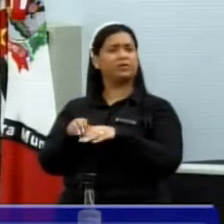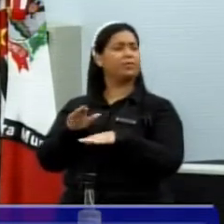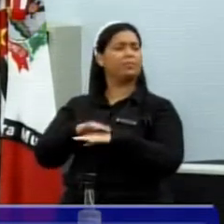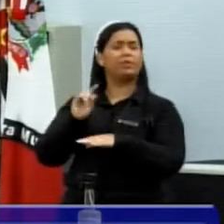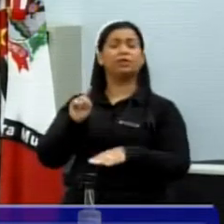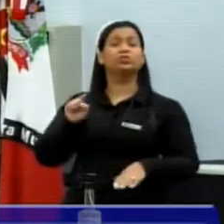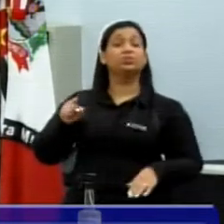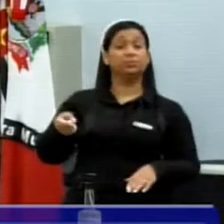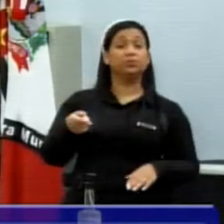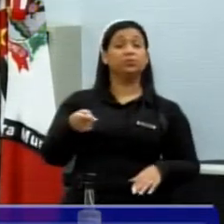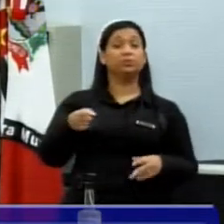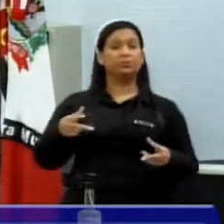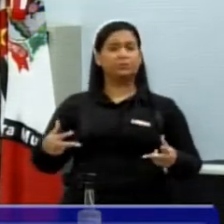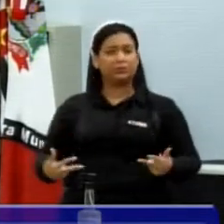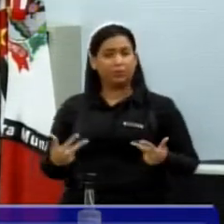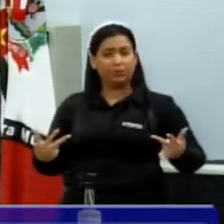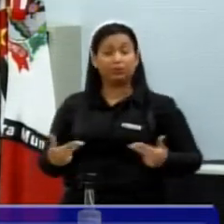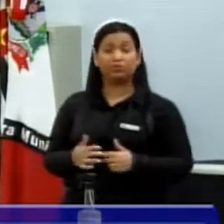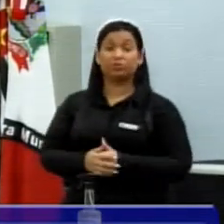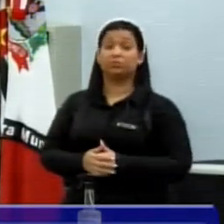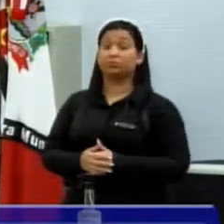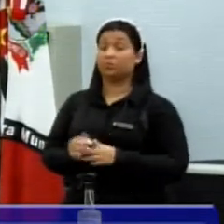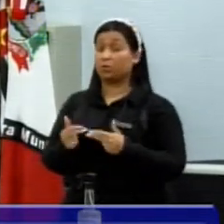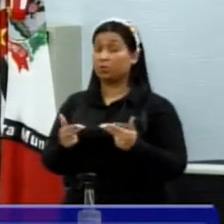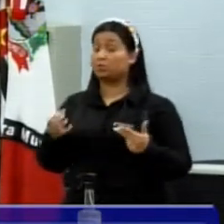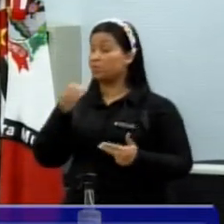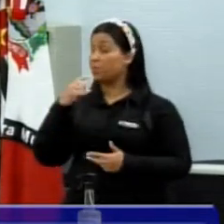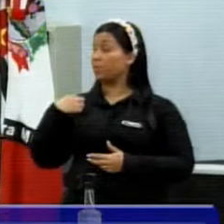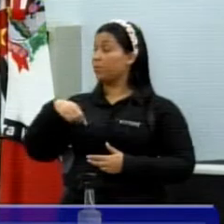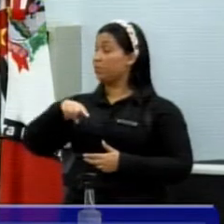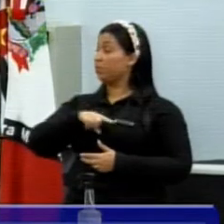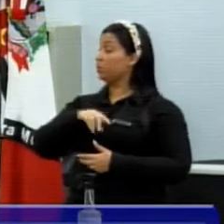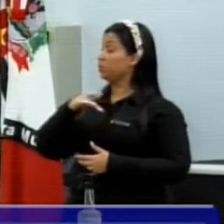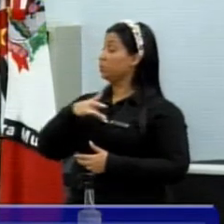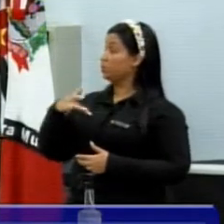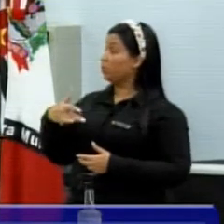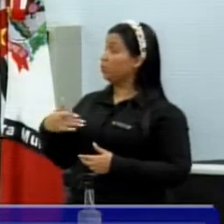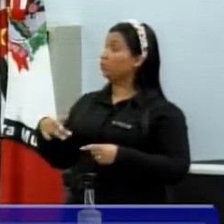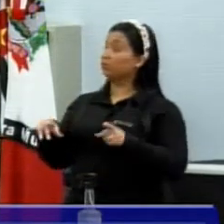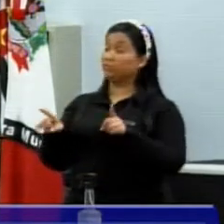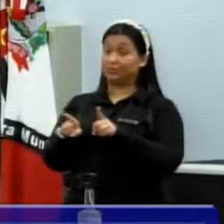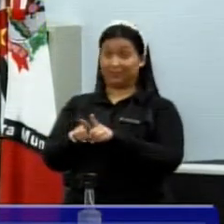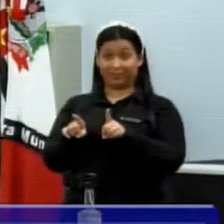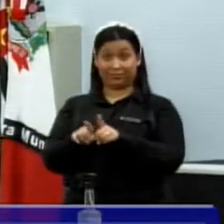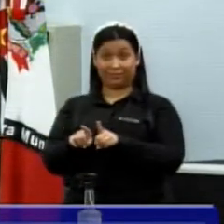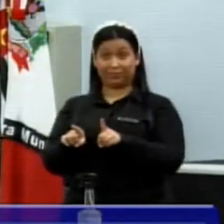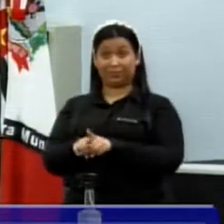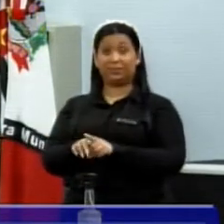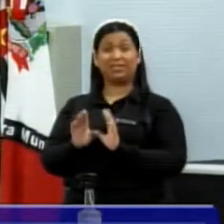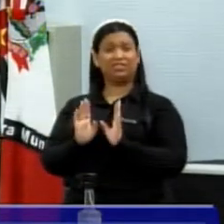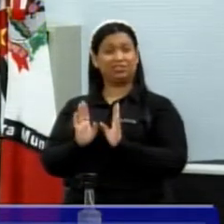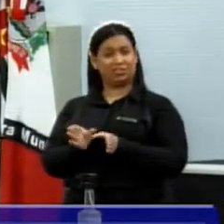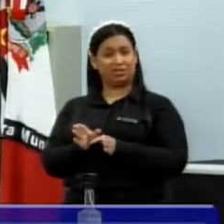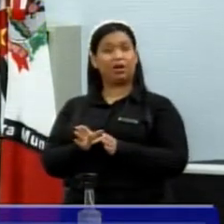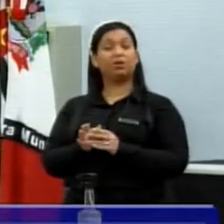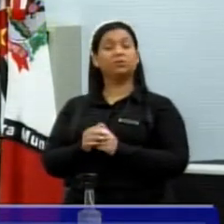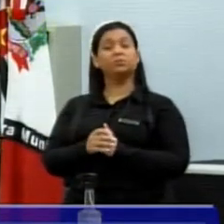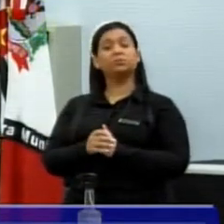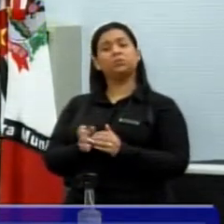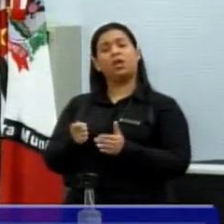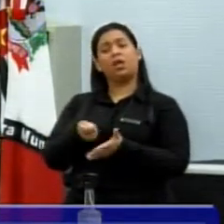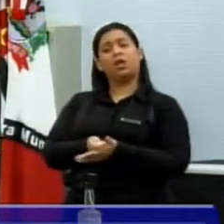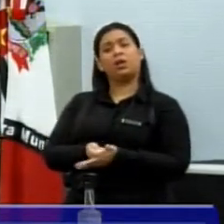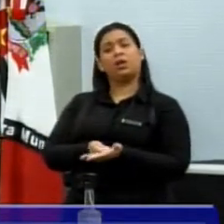cirurgias mês, isso é uma grande conquista para a nossa saúde. E também já estou nessa fileira de luta,